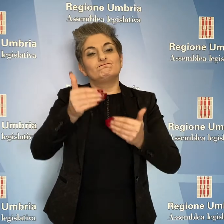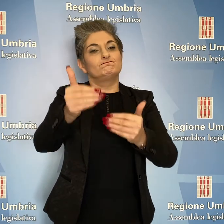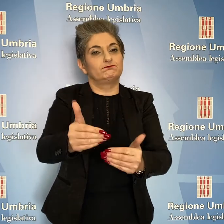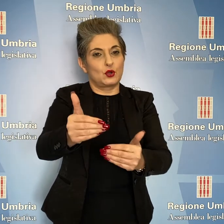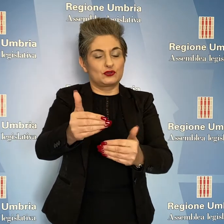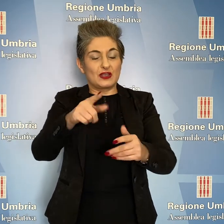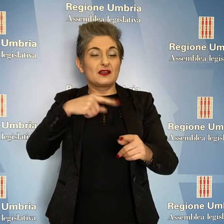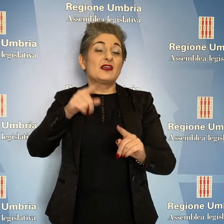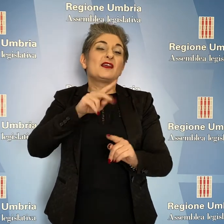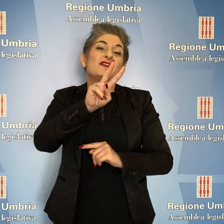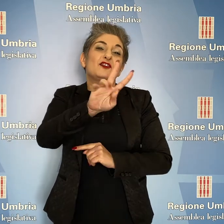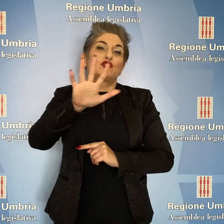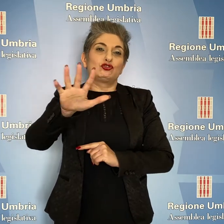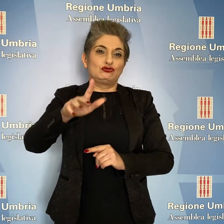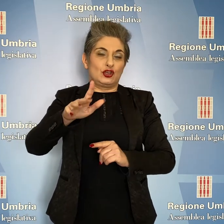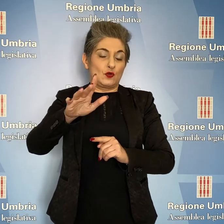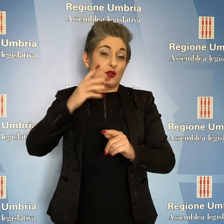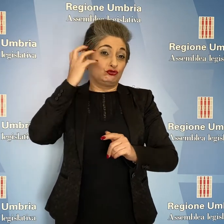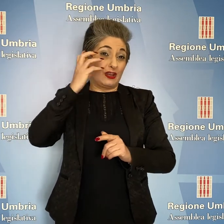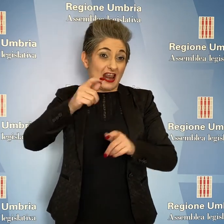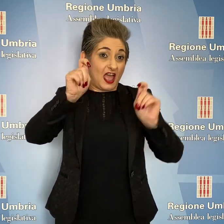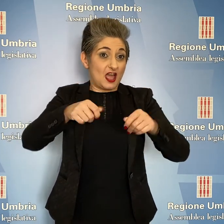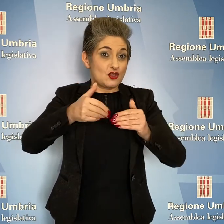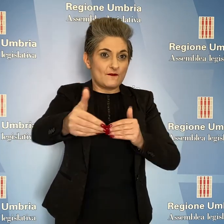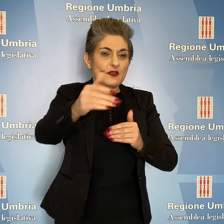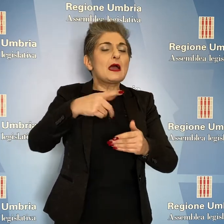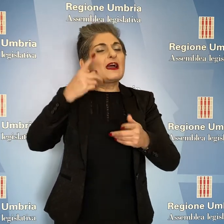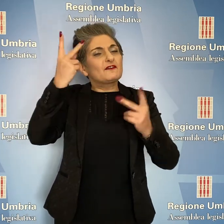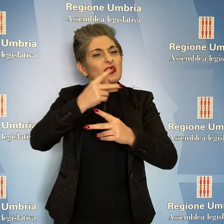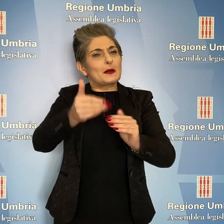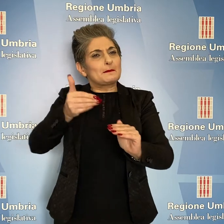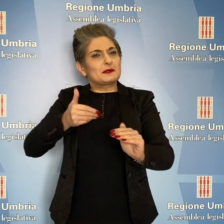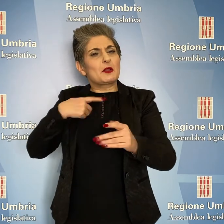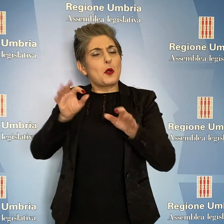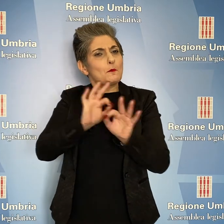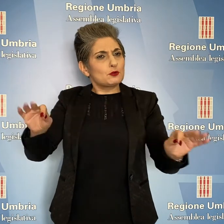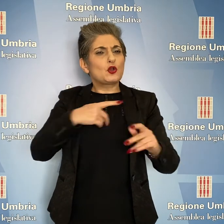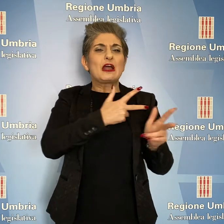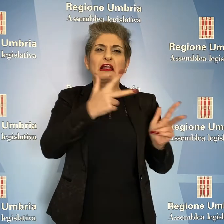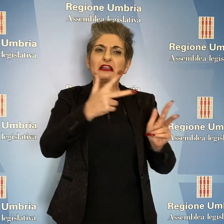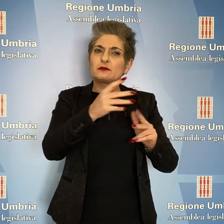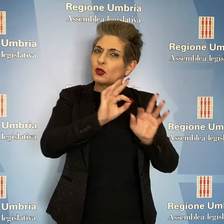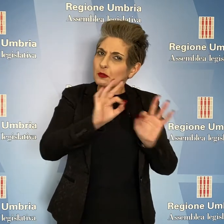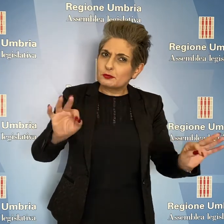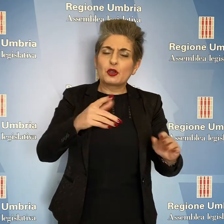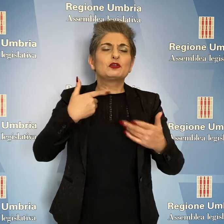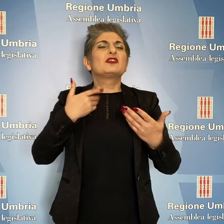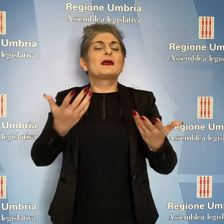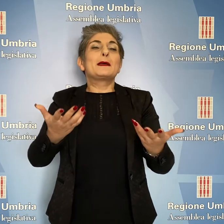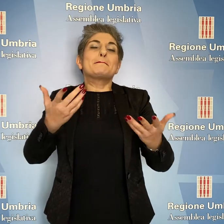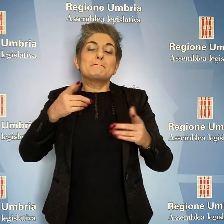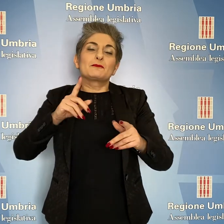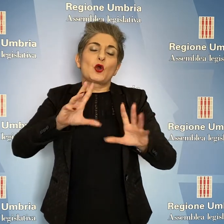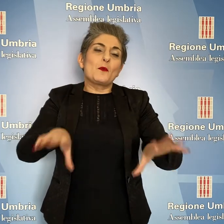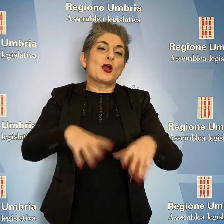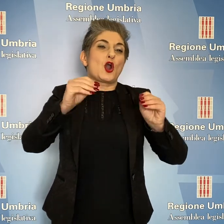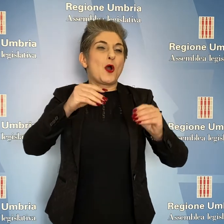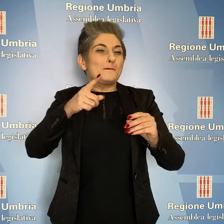scuole superiori al 25 gennaio, nonostante fossimo pronti, anche con trasporti adeguati, a consentire la ripresa